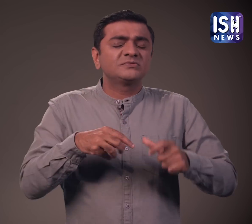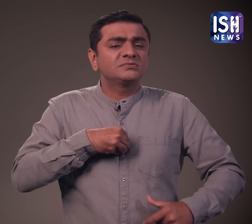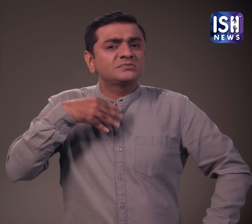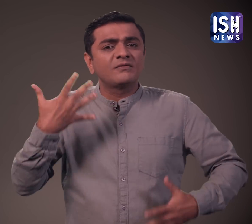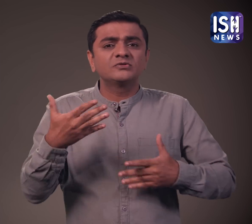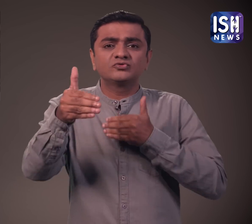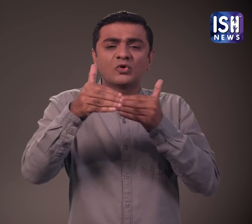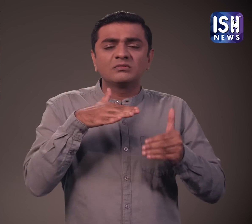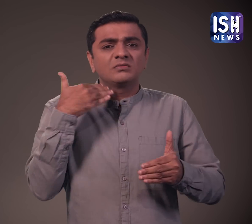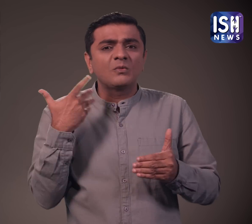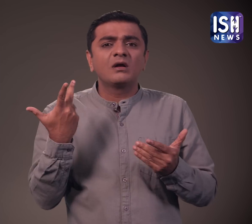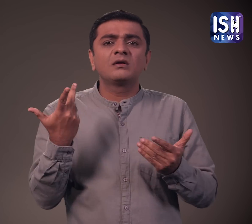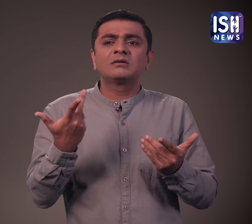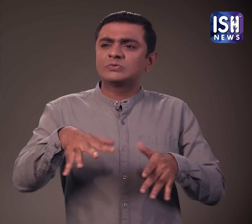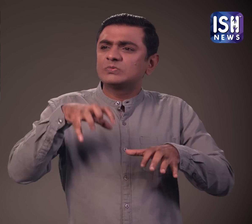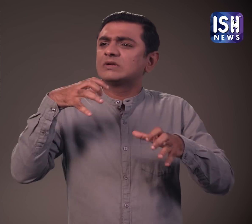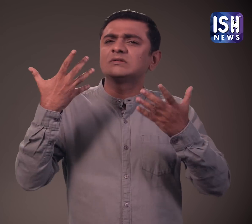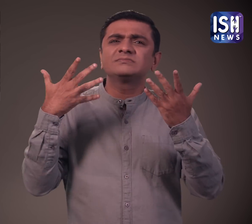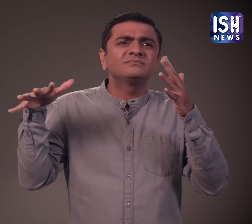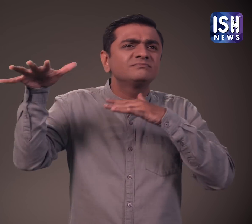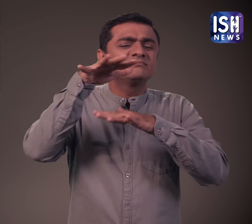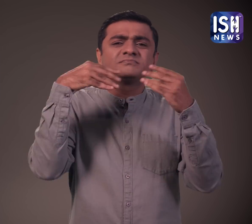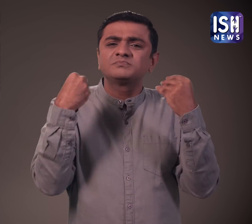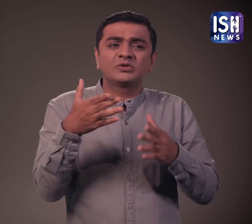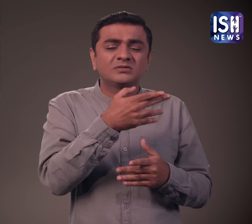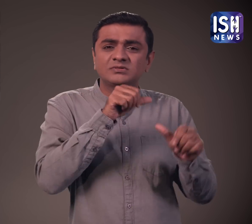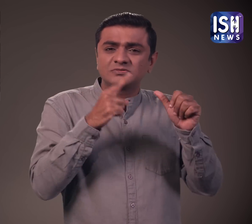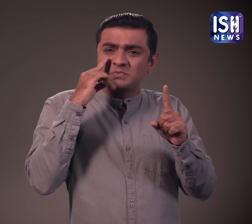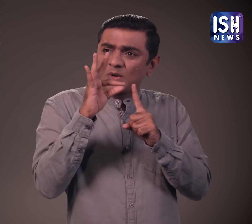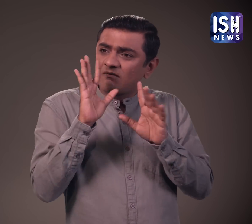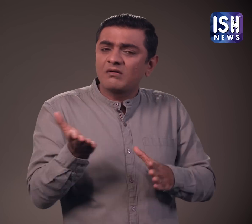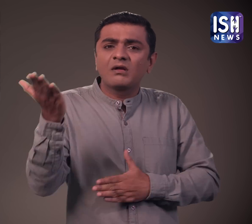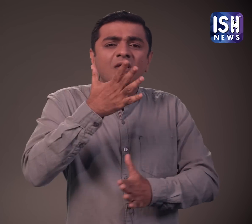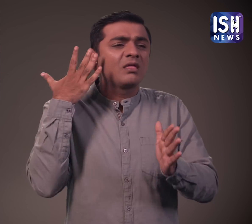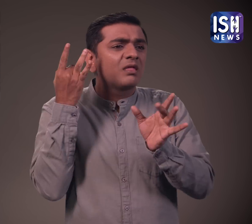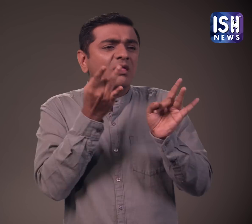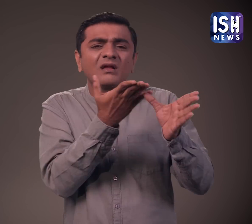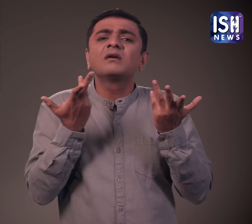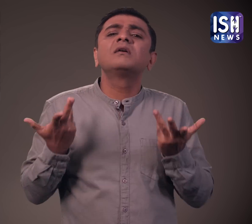दुख और काम जीवन प्रत्याशा होगी हर कोई इसे नजरंदास क्यों कर रहा है